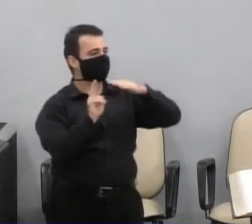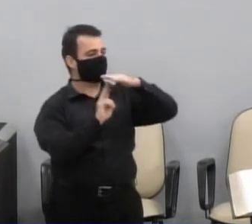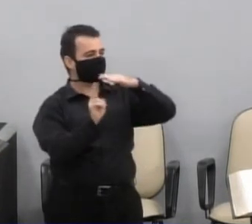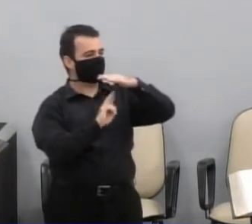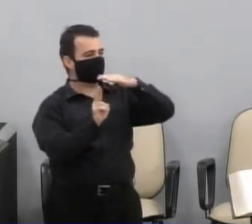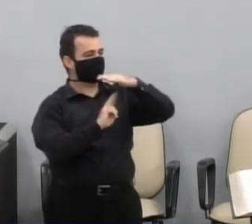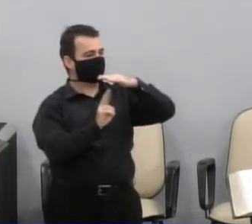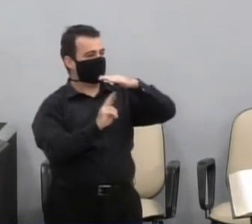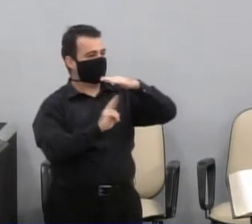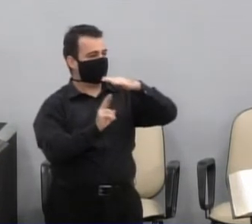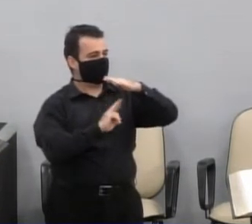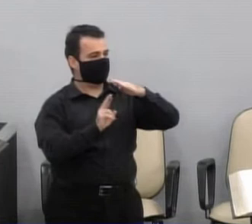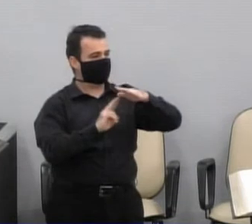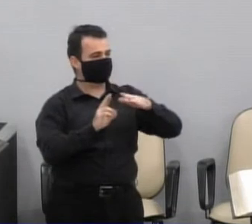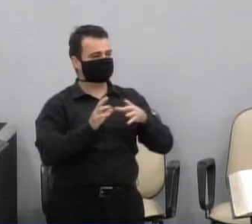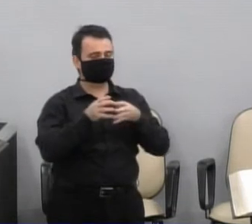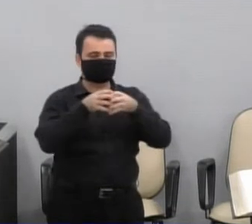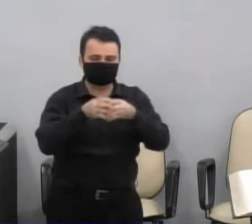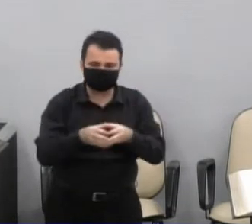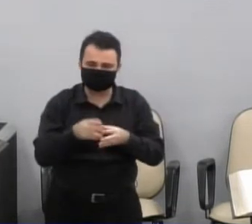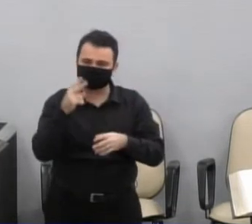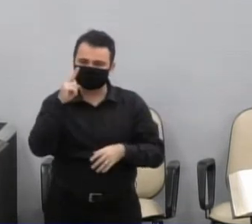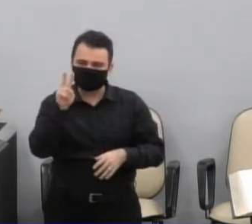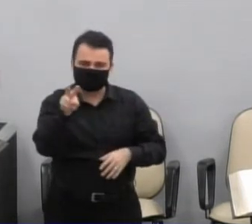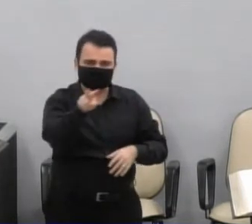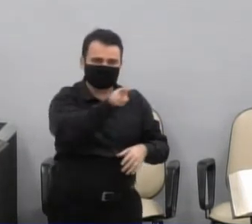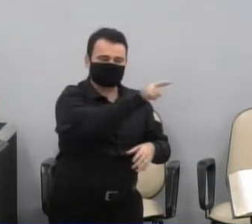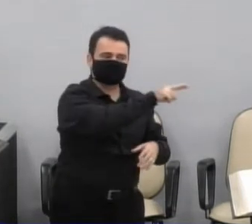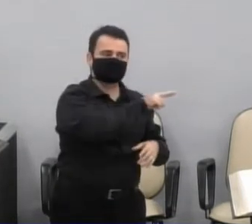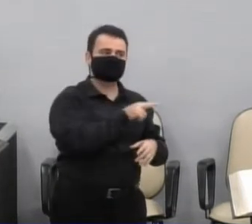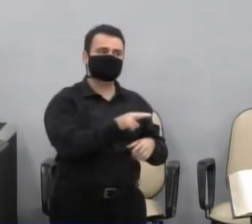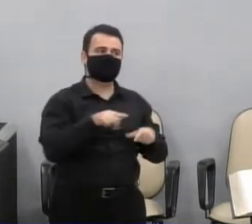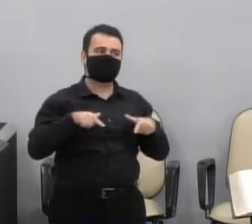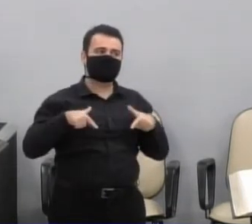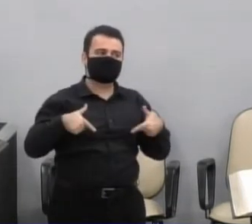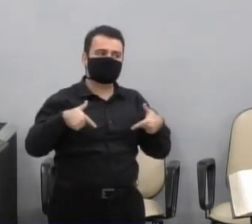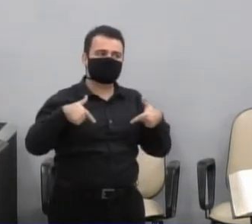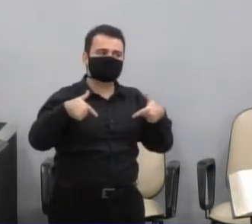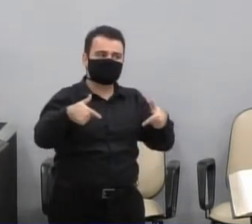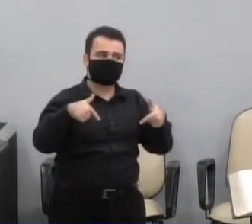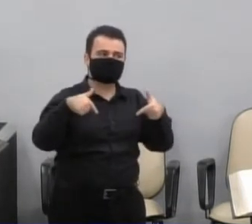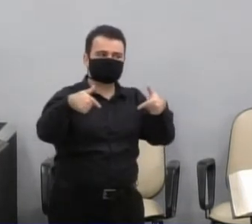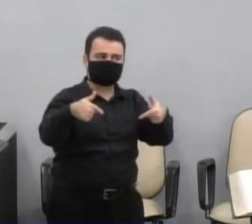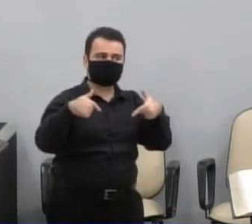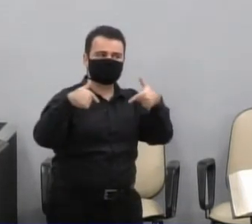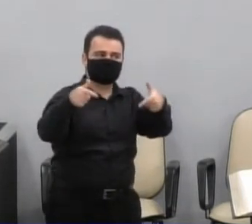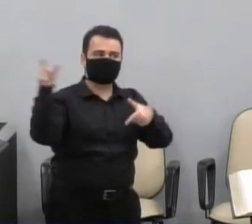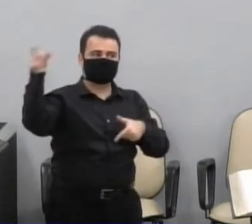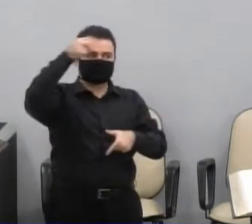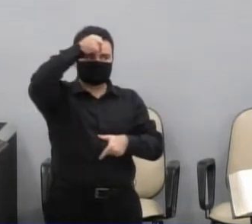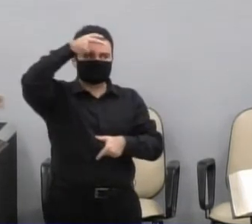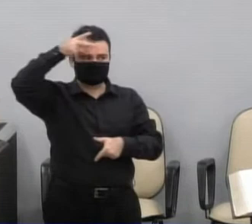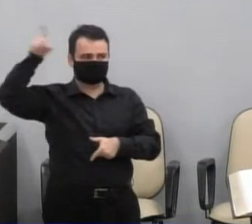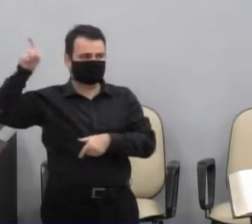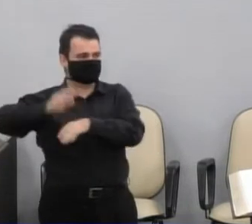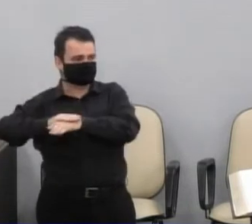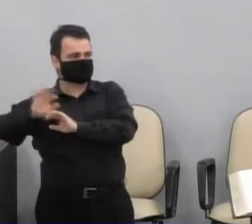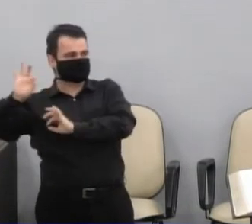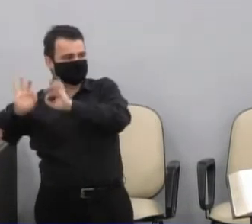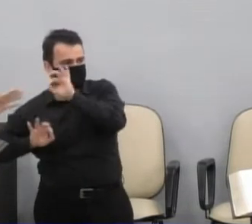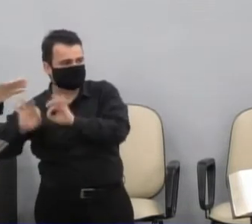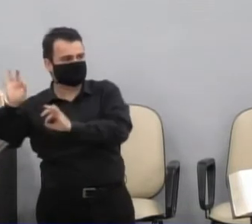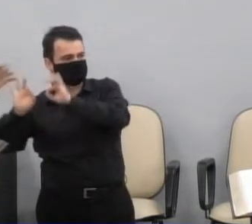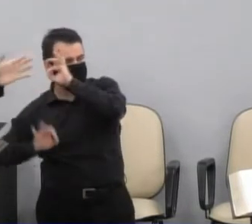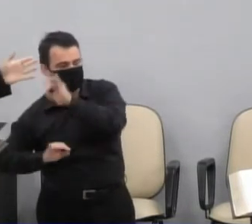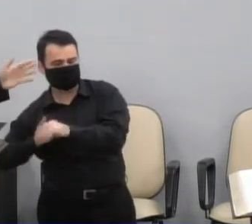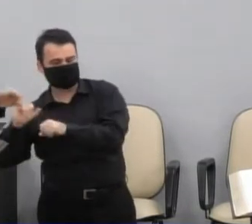desses movimentos, nós conseguimos fazer com que o Executivo já começasse a mexer na questão, com um decreto,